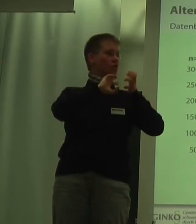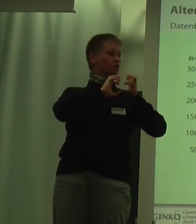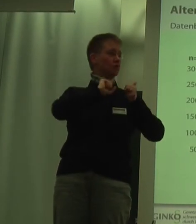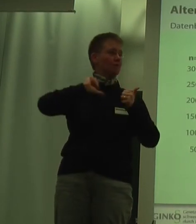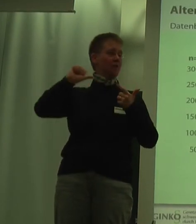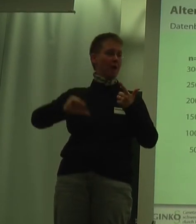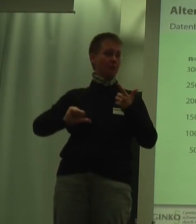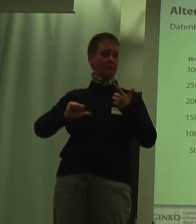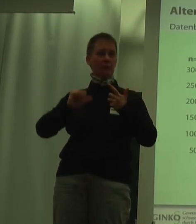-grün.